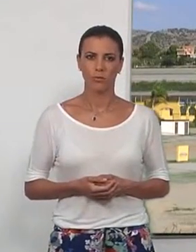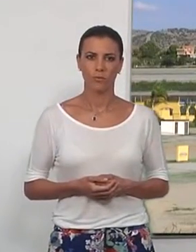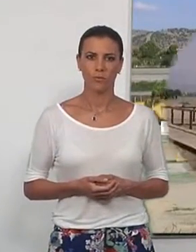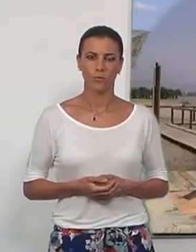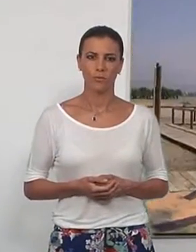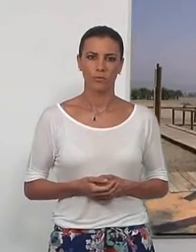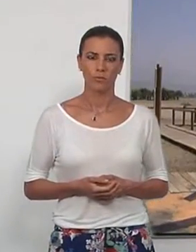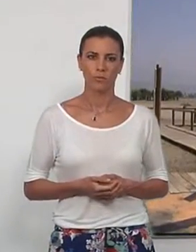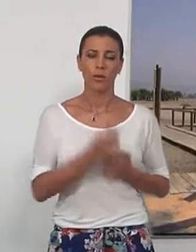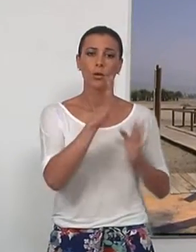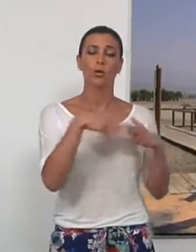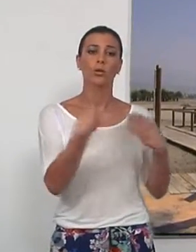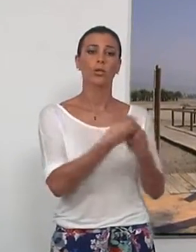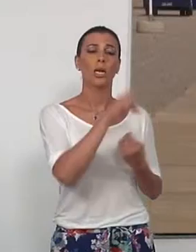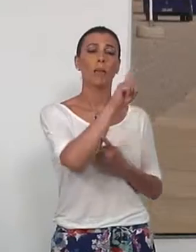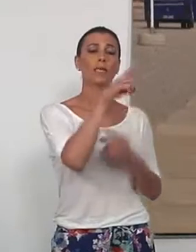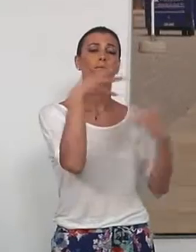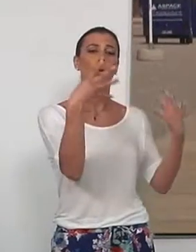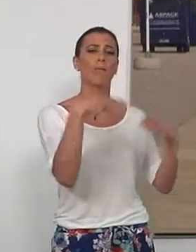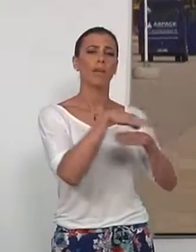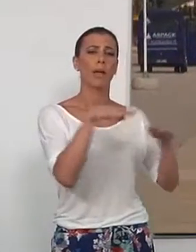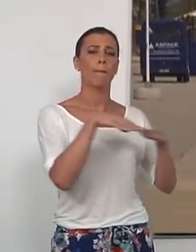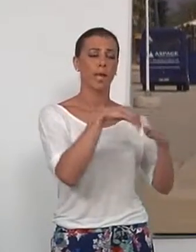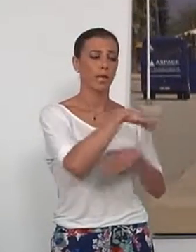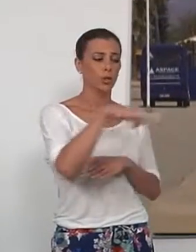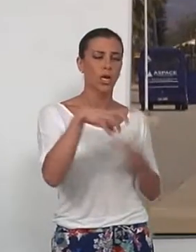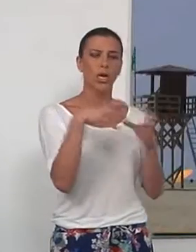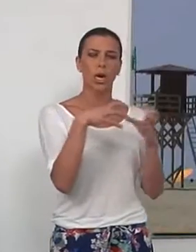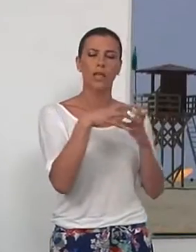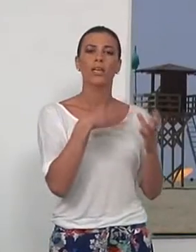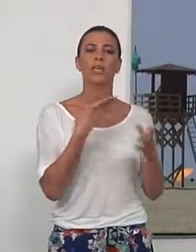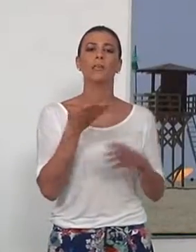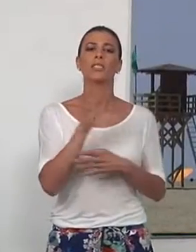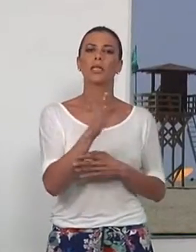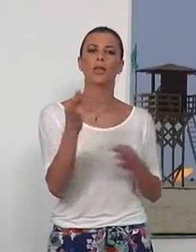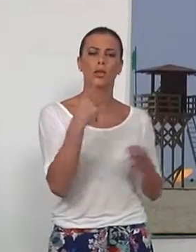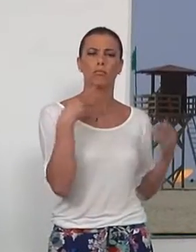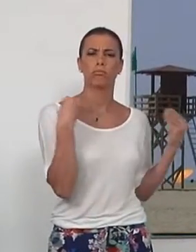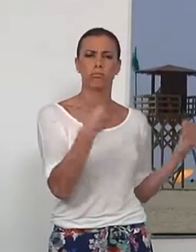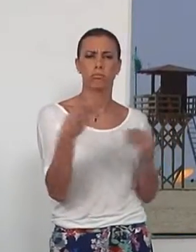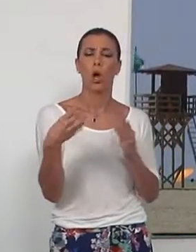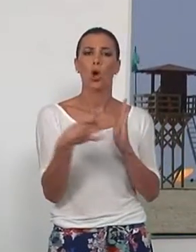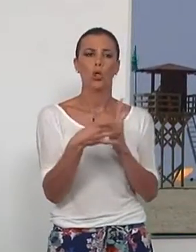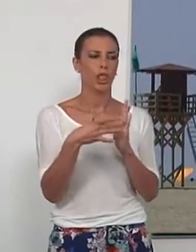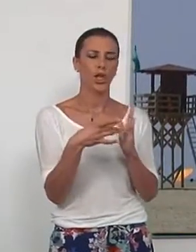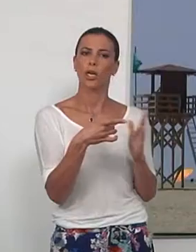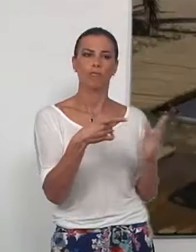Un total de 29 playas ante el litoral granadino presentan unas adecuadas condiciones sanitarias tras ser